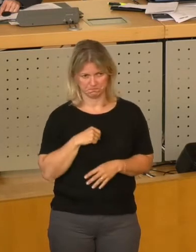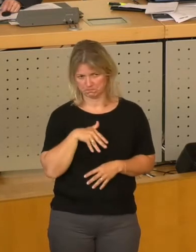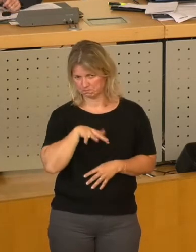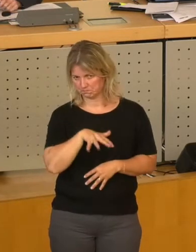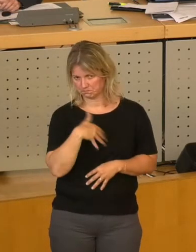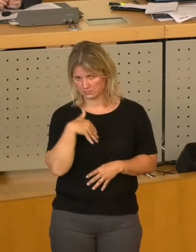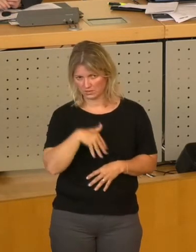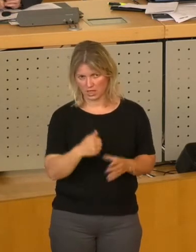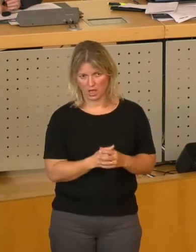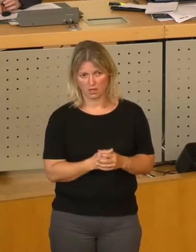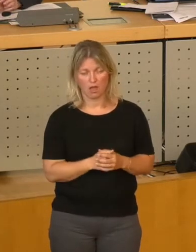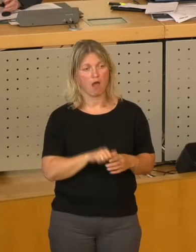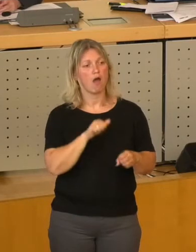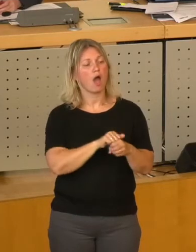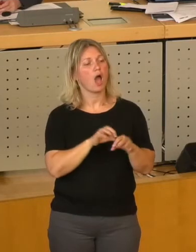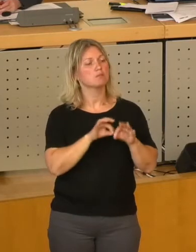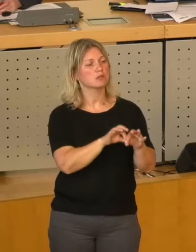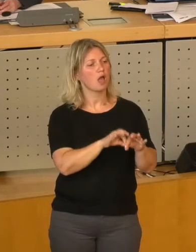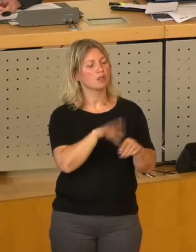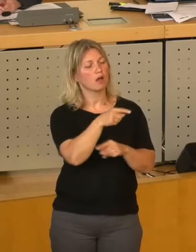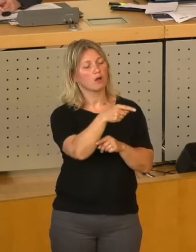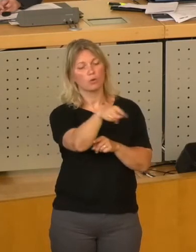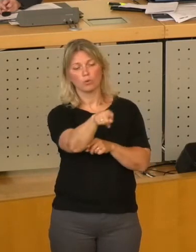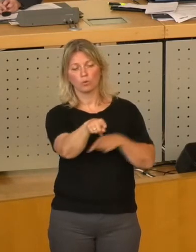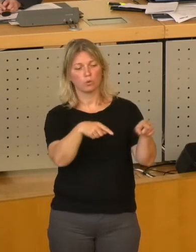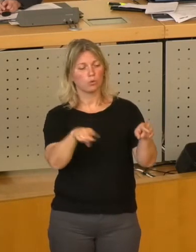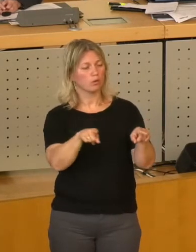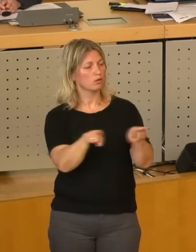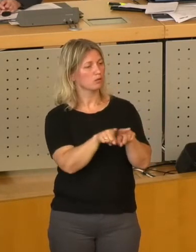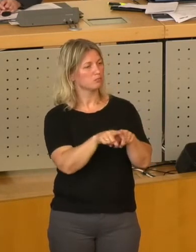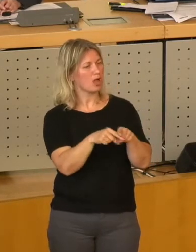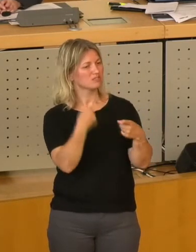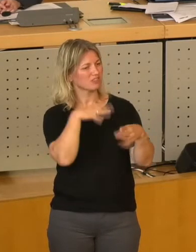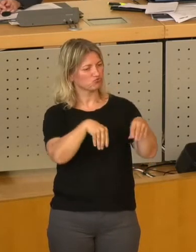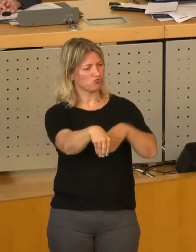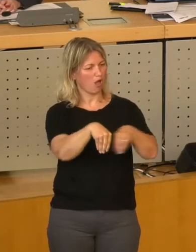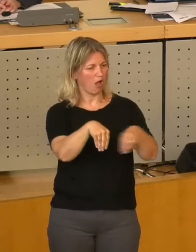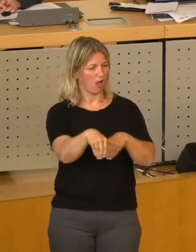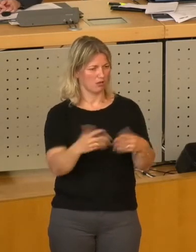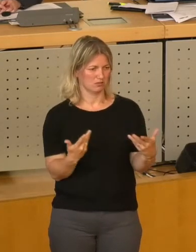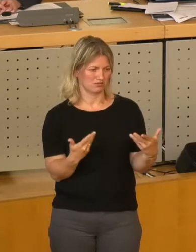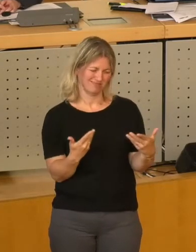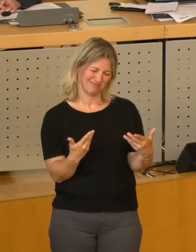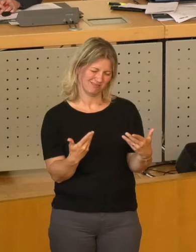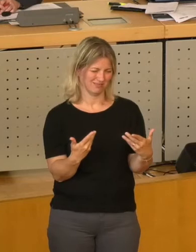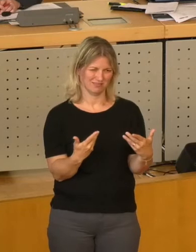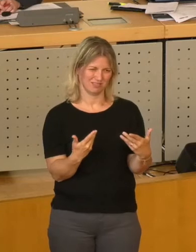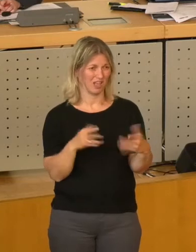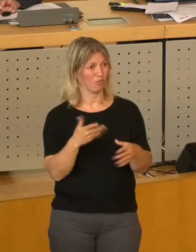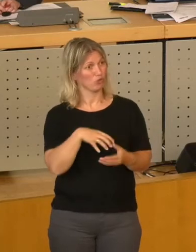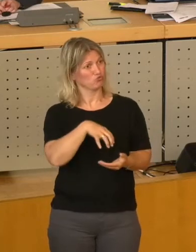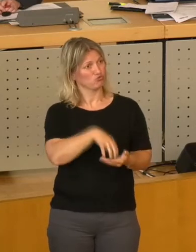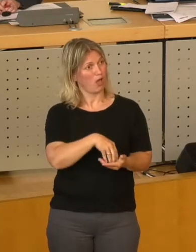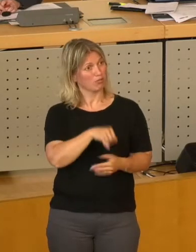die Amtsleiter wie Schachfiguren wild hin und hergeschoben werden. Nein, das ist nämlich nicht im Interesse der Stadt.